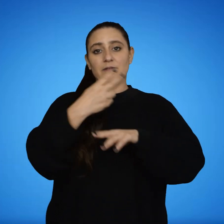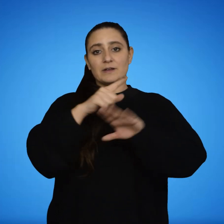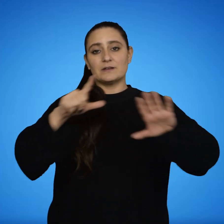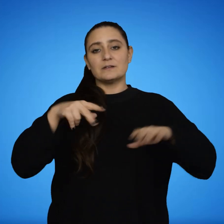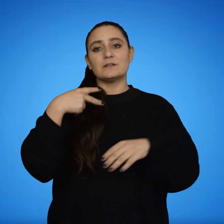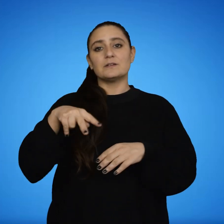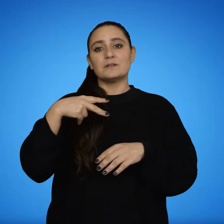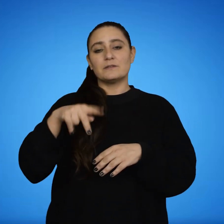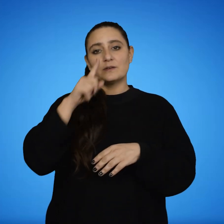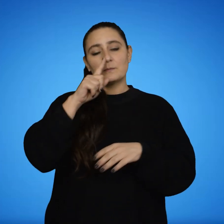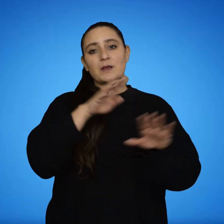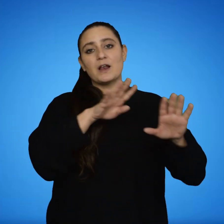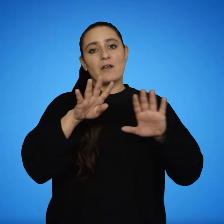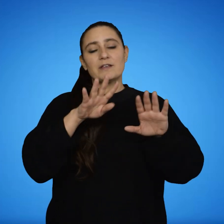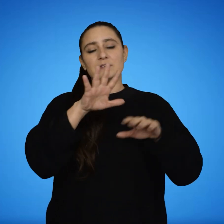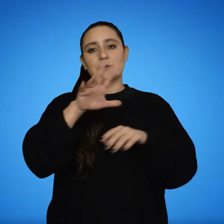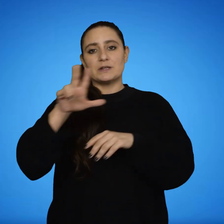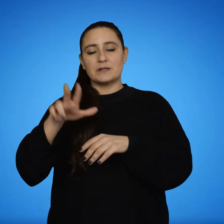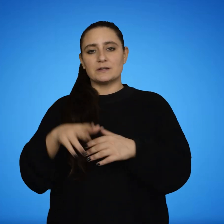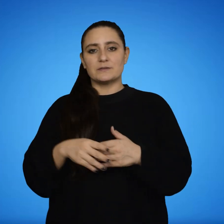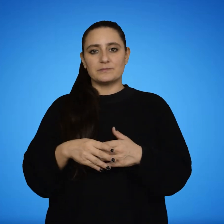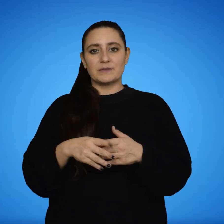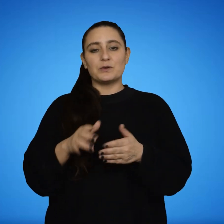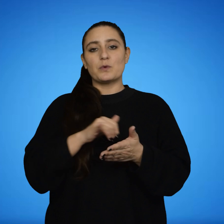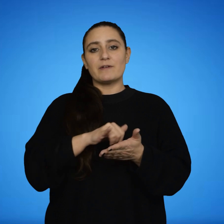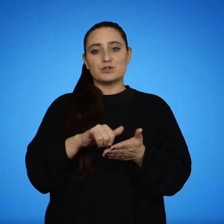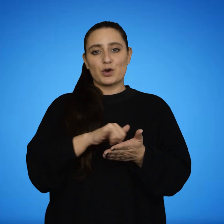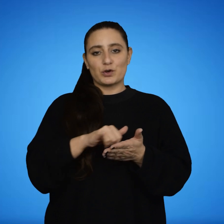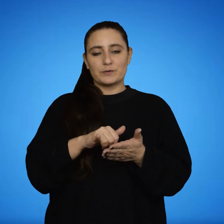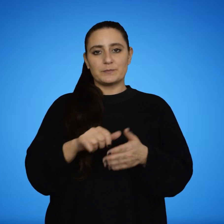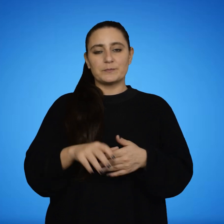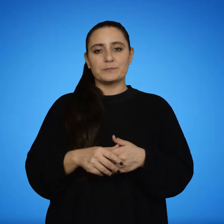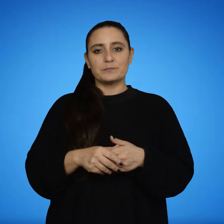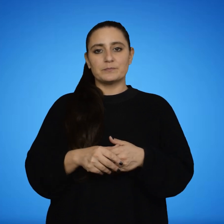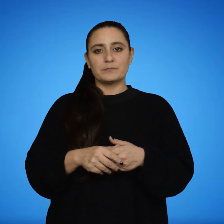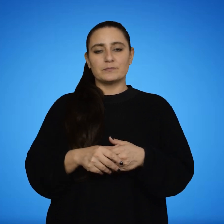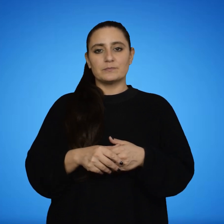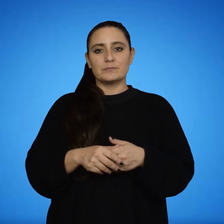Muere el 27 de noviembre de 1953, Nueva York.